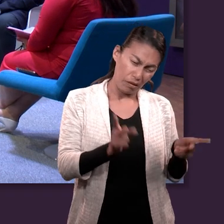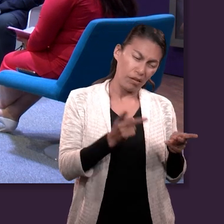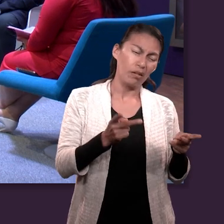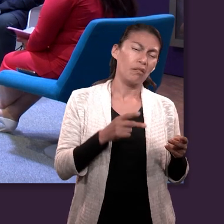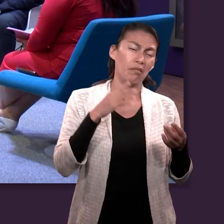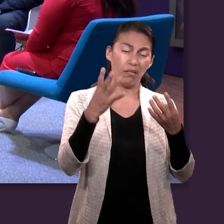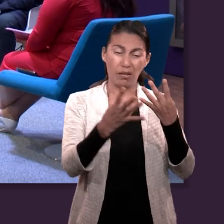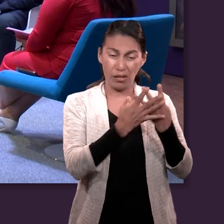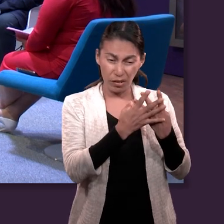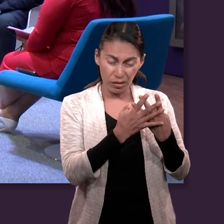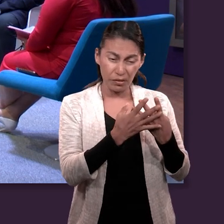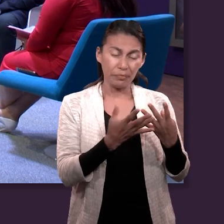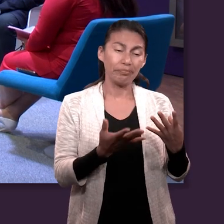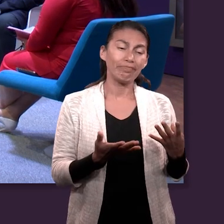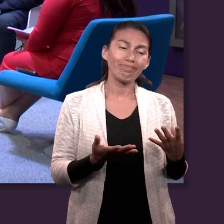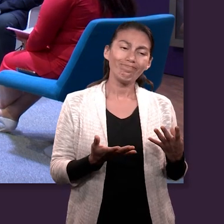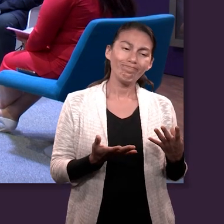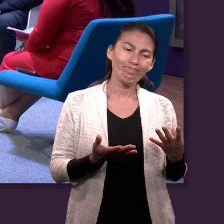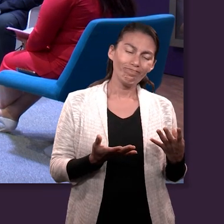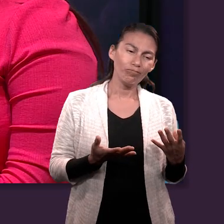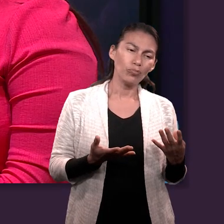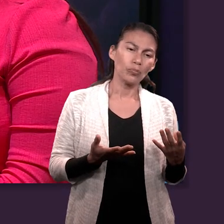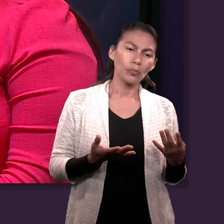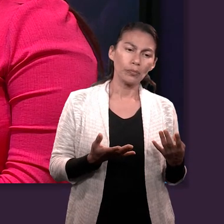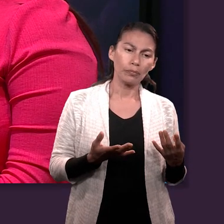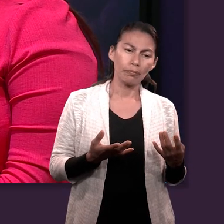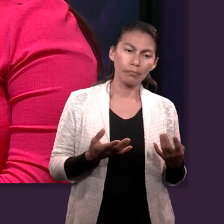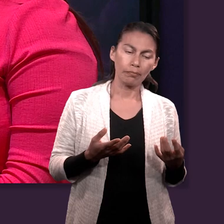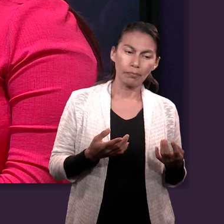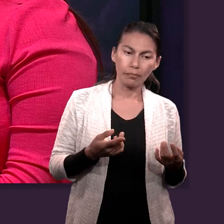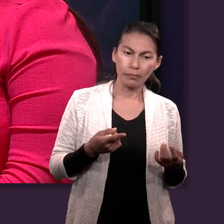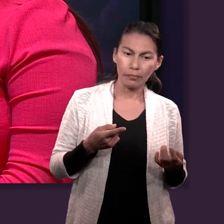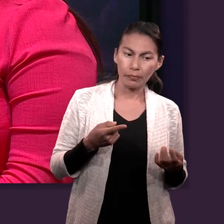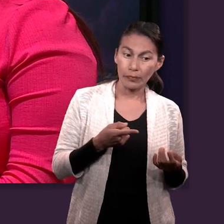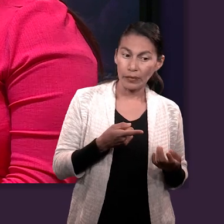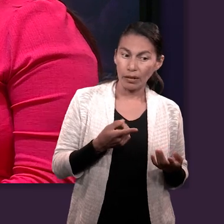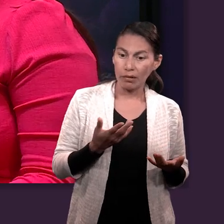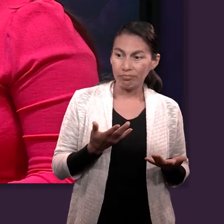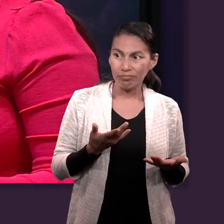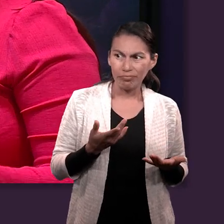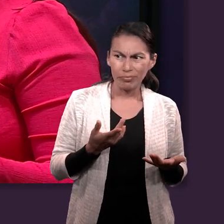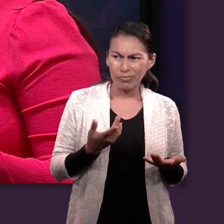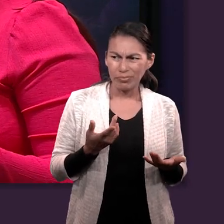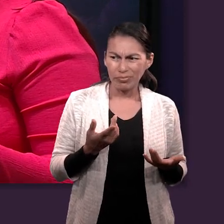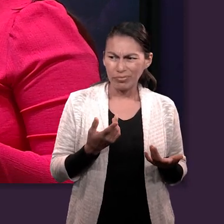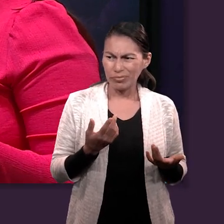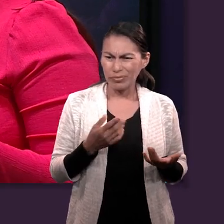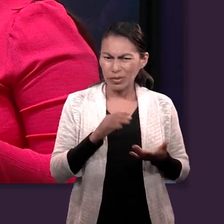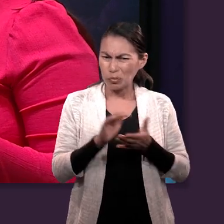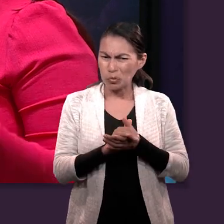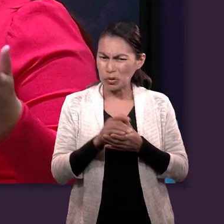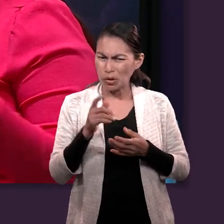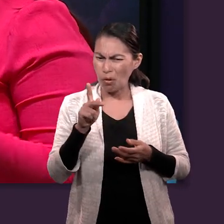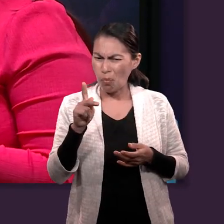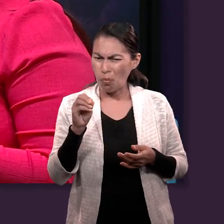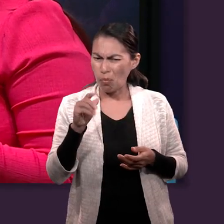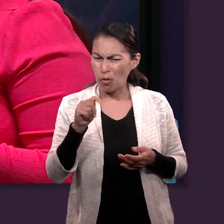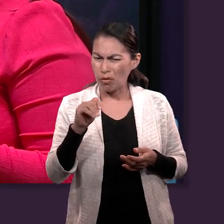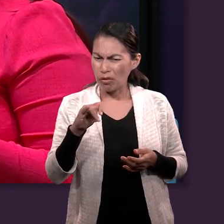lo metieron a la cárcel, lo intentaron, ¿cómo se dice? La esposa de Potifar lo